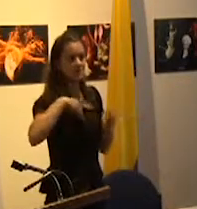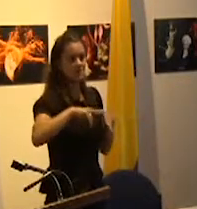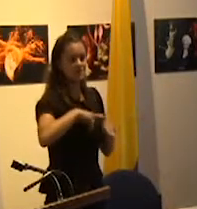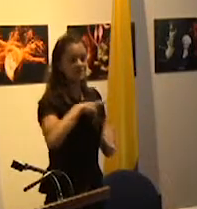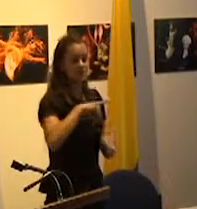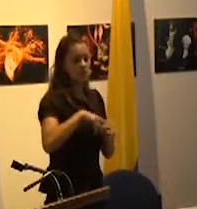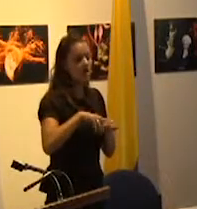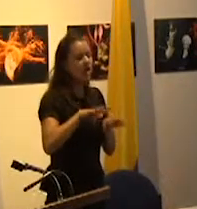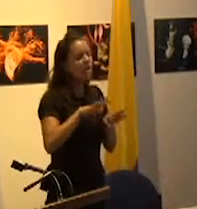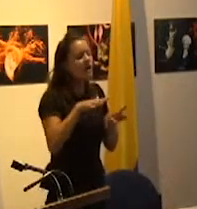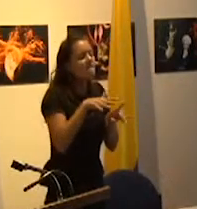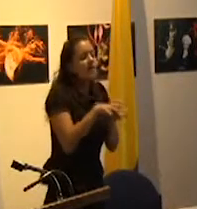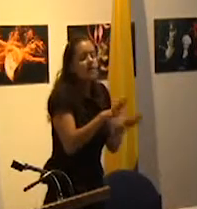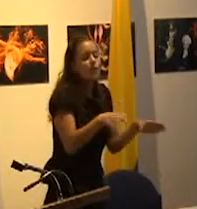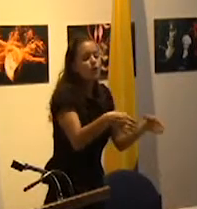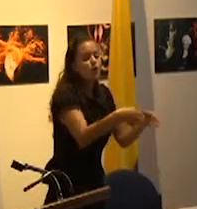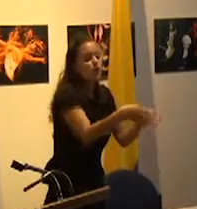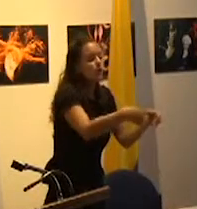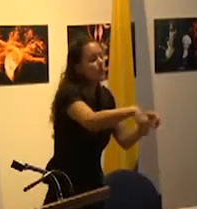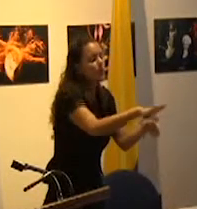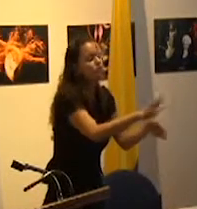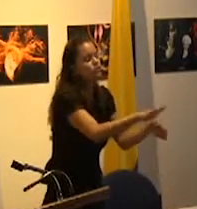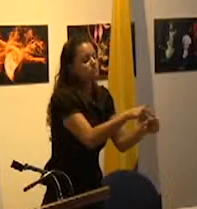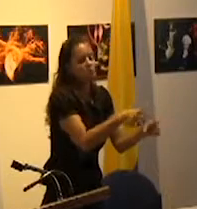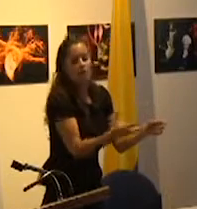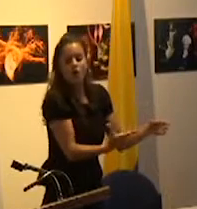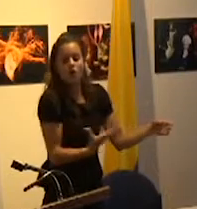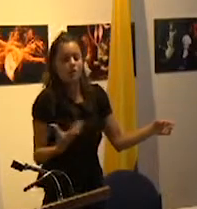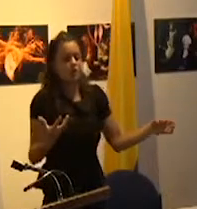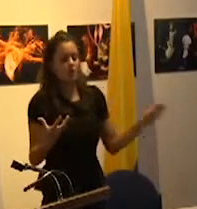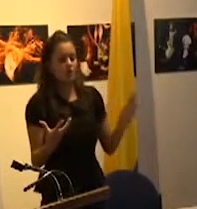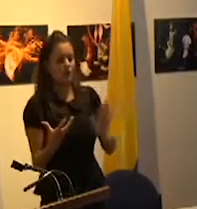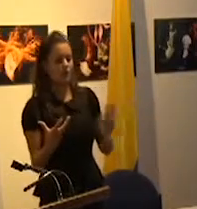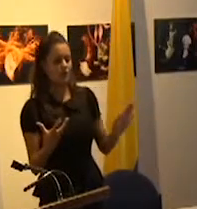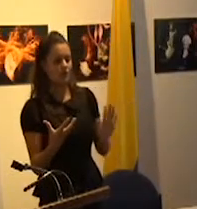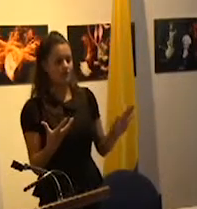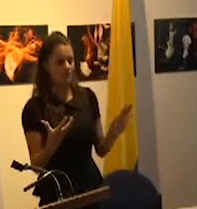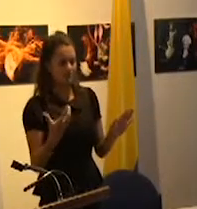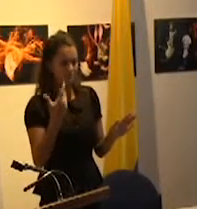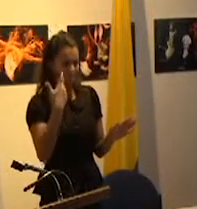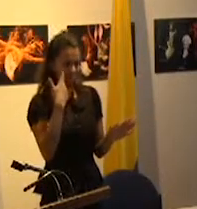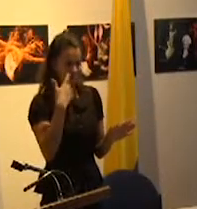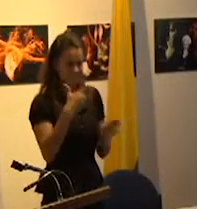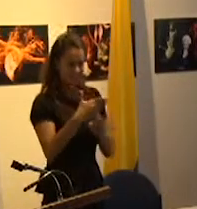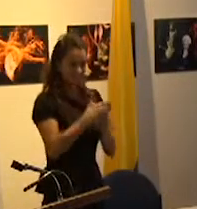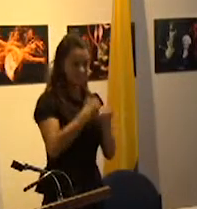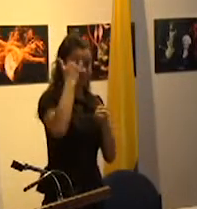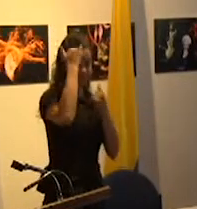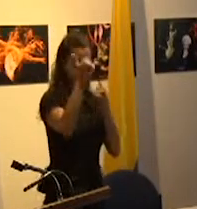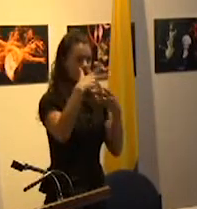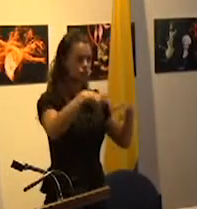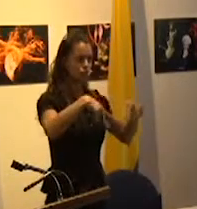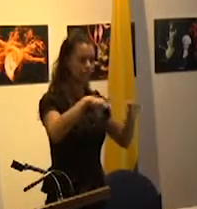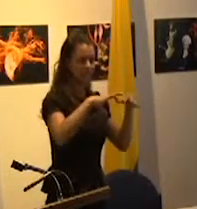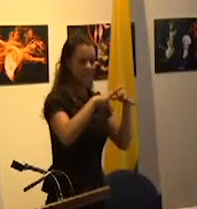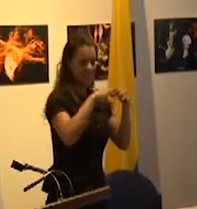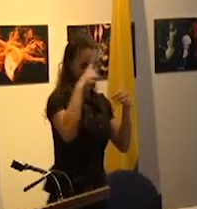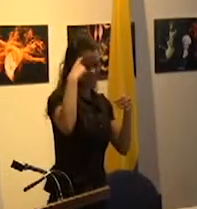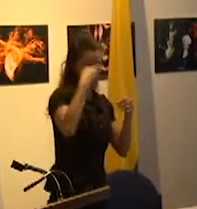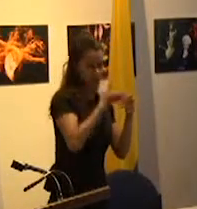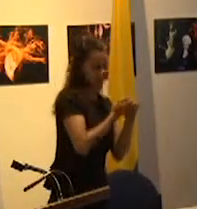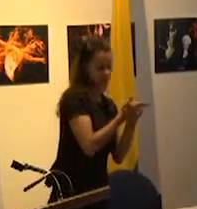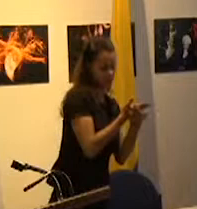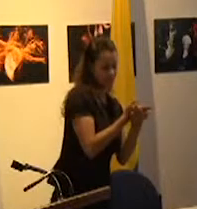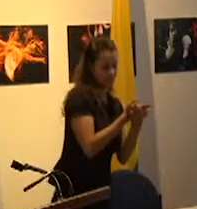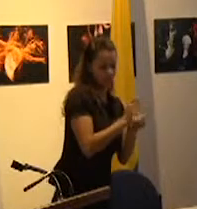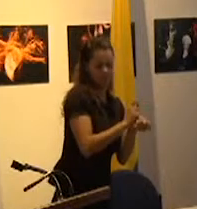estable a ciertos grupos poblacionales o sea se rompía la idea de la sociedad del riesgo y había grupos